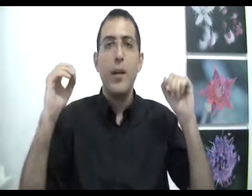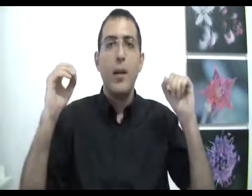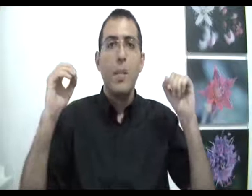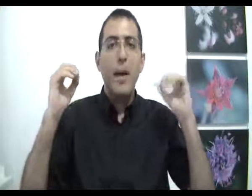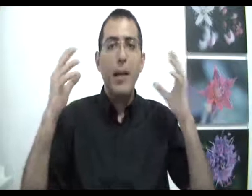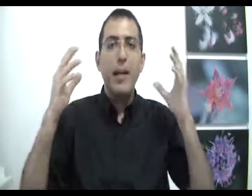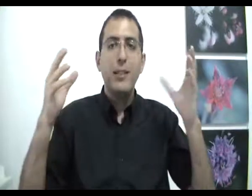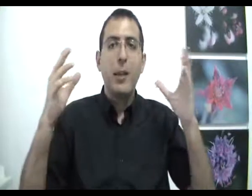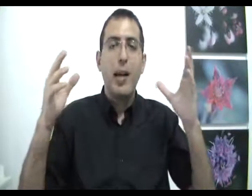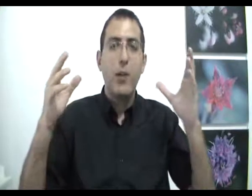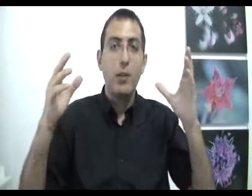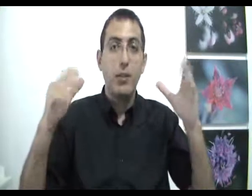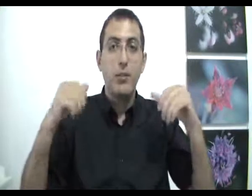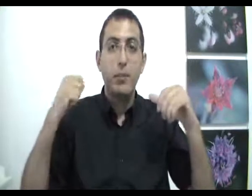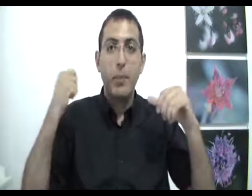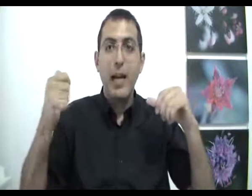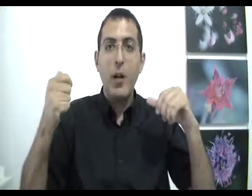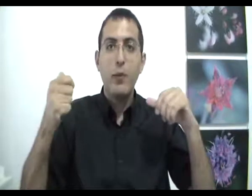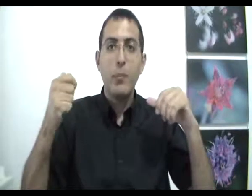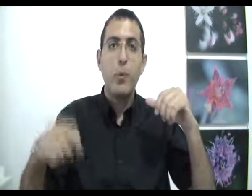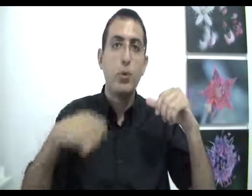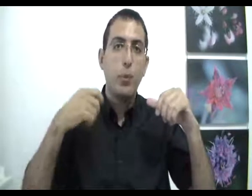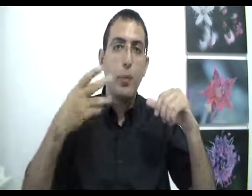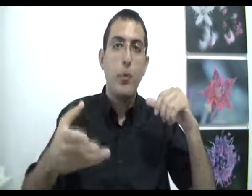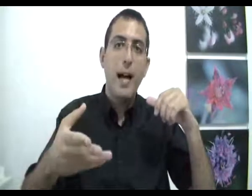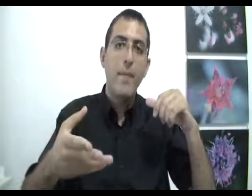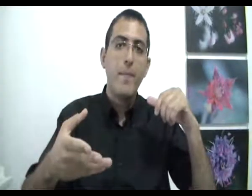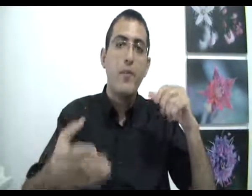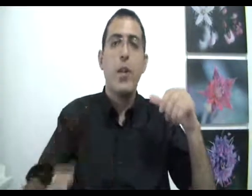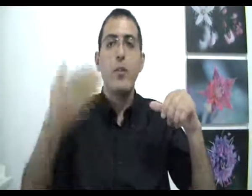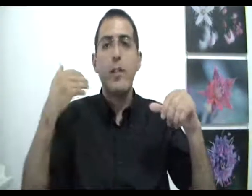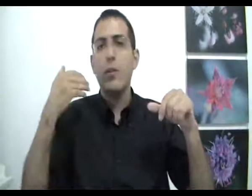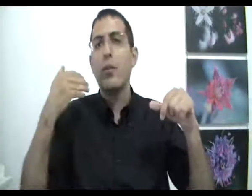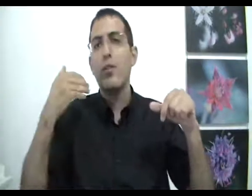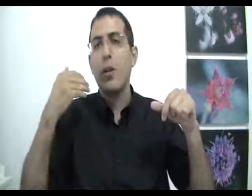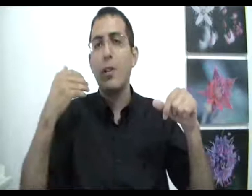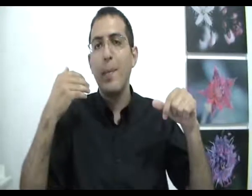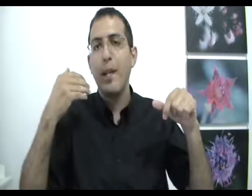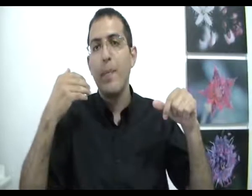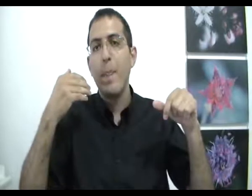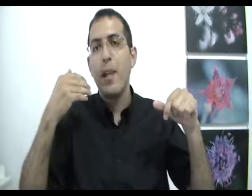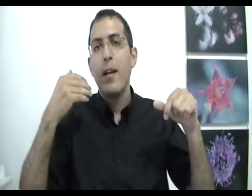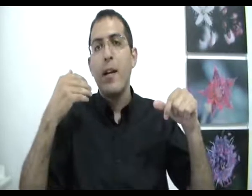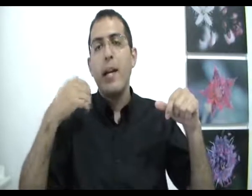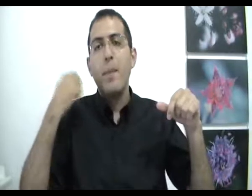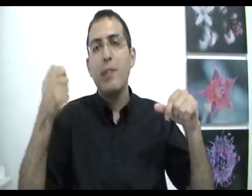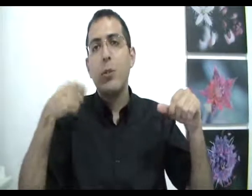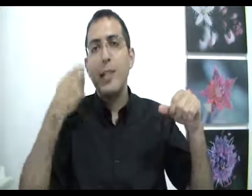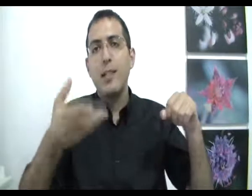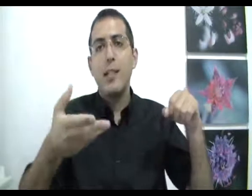מהי בעצם בחירה חופשית פירושו פעולה שיש רצון שקודם לה אם הרצון יצר את